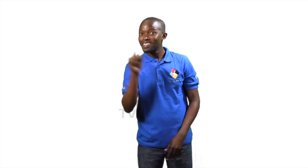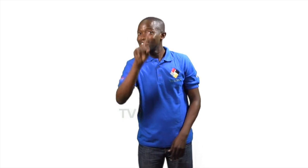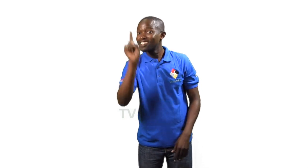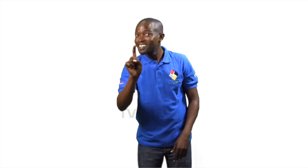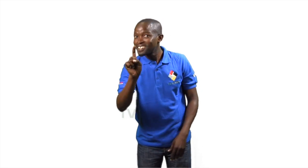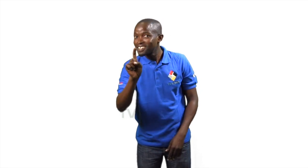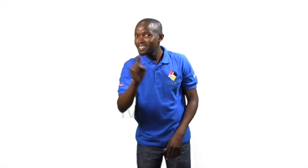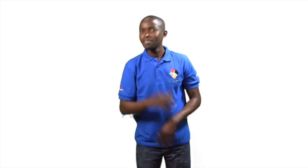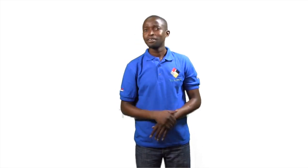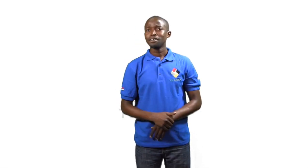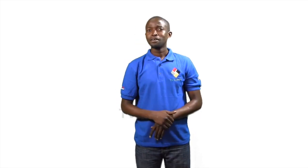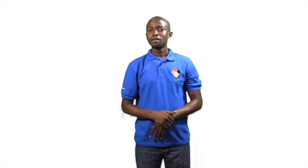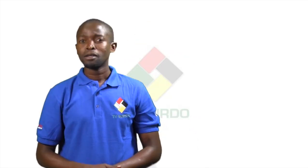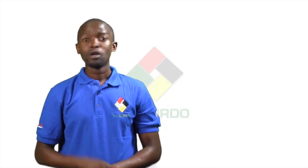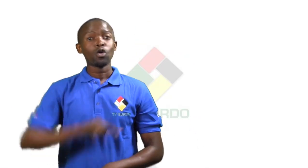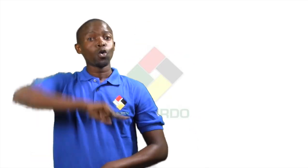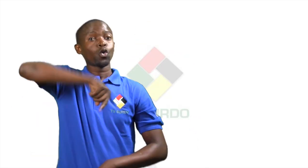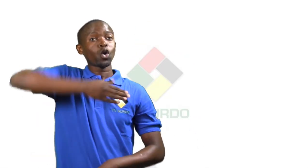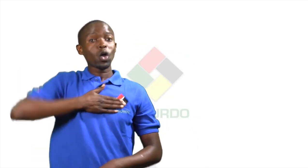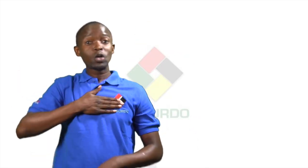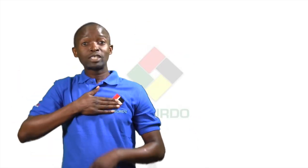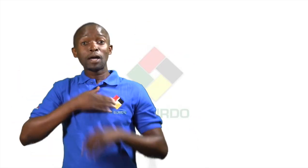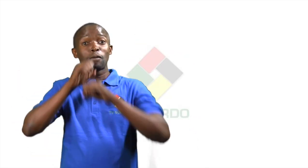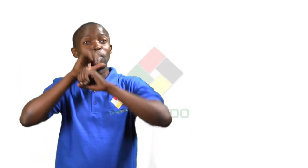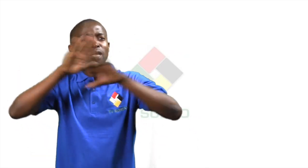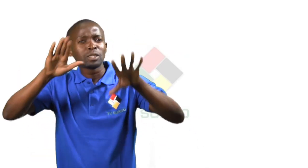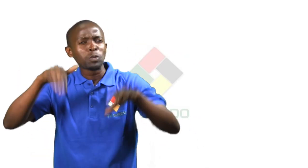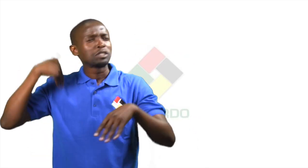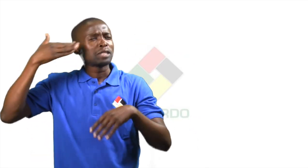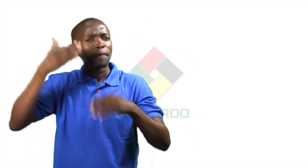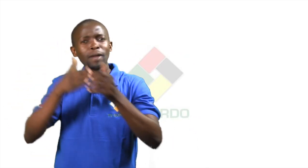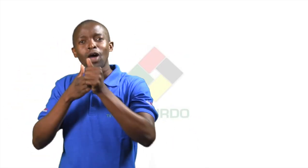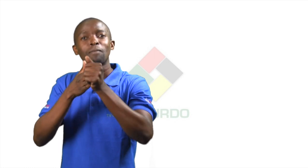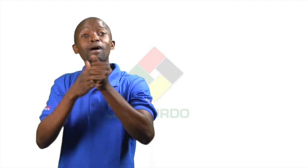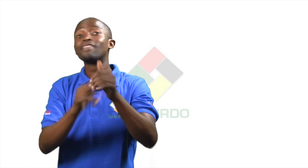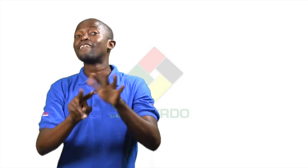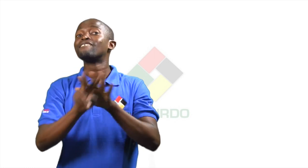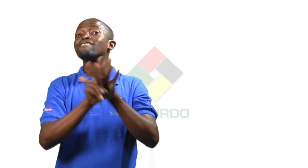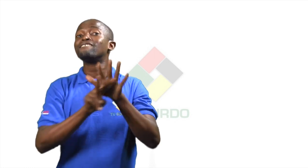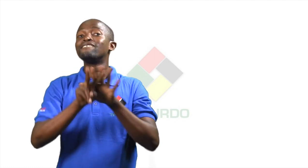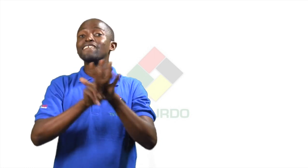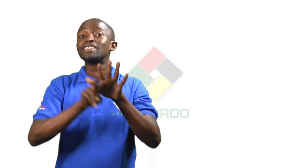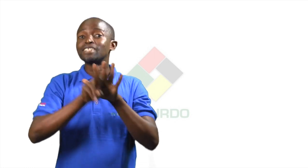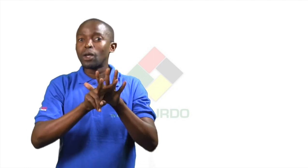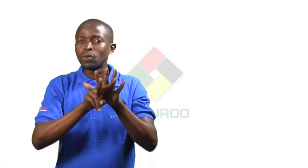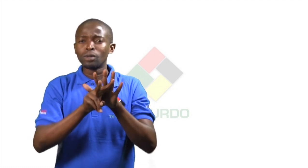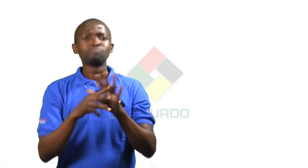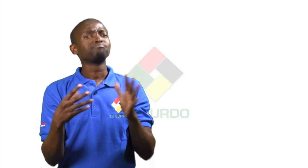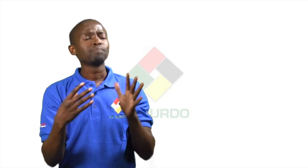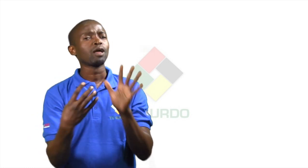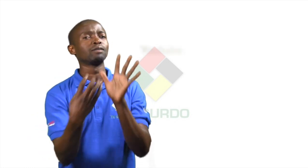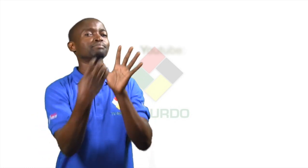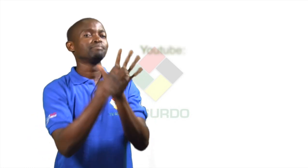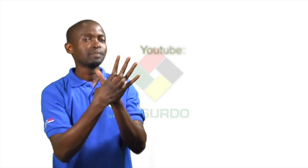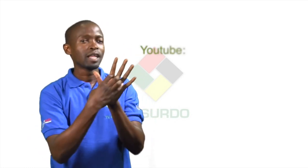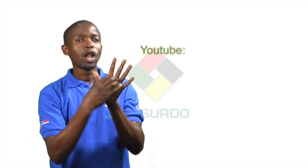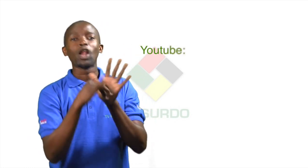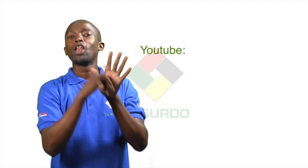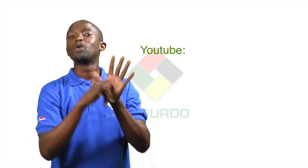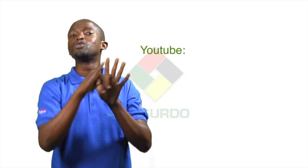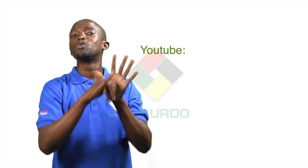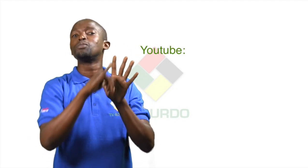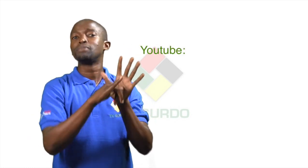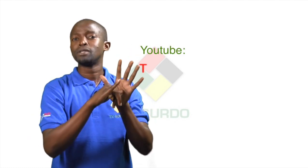Gostou? As nossas publicações são sempre acompanhadas de um vídeo, que está acoplado à nossa